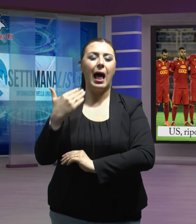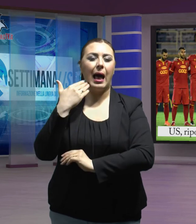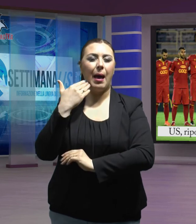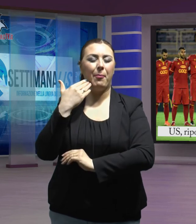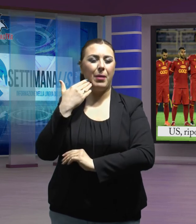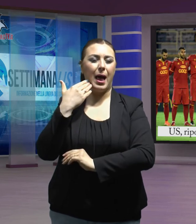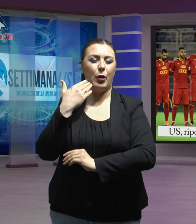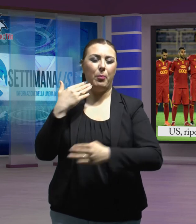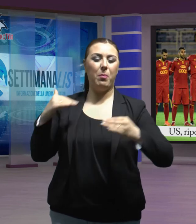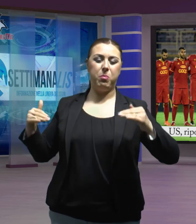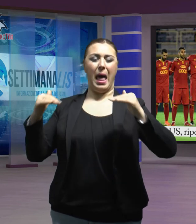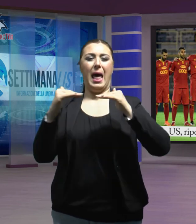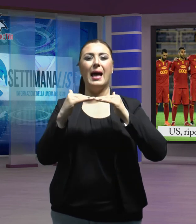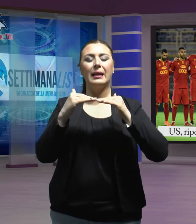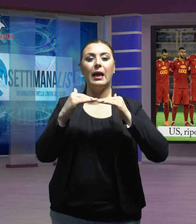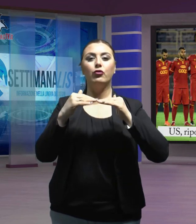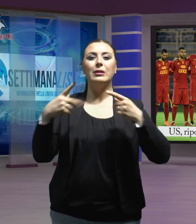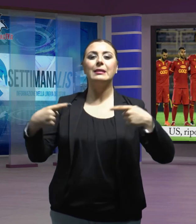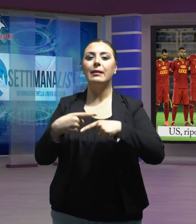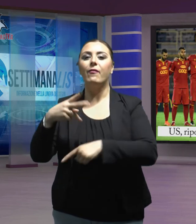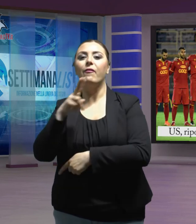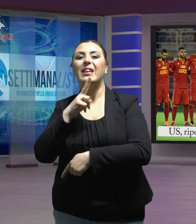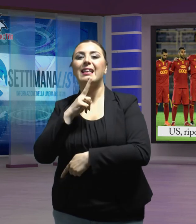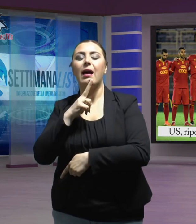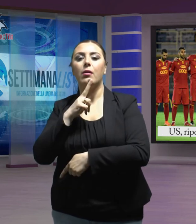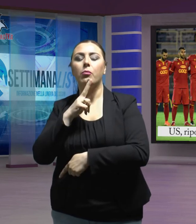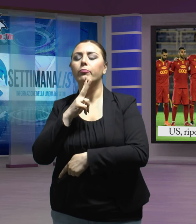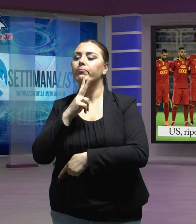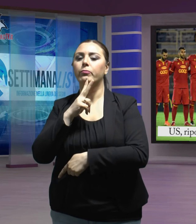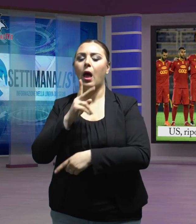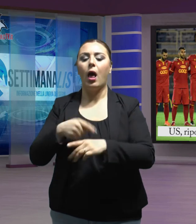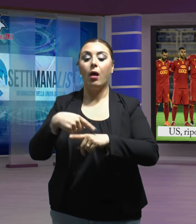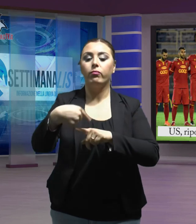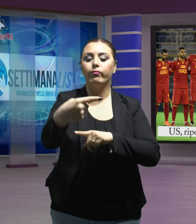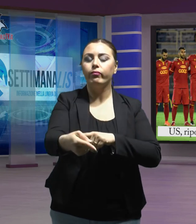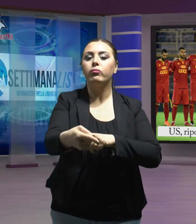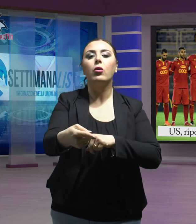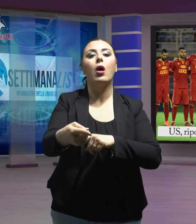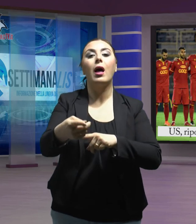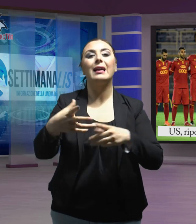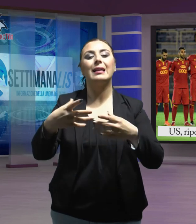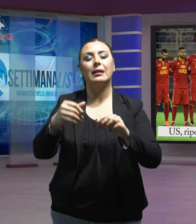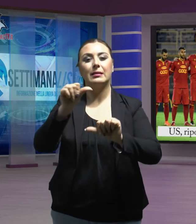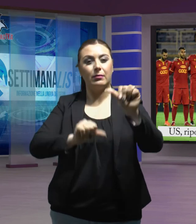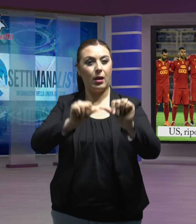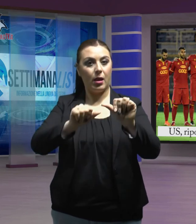Viterbo non scenderà in campo con il resto del girone in questo fine settimana